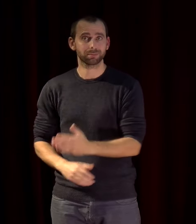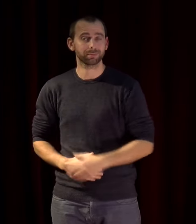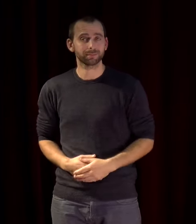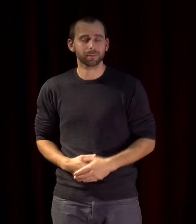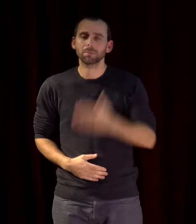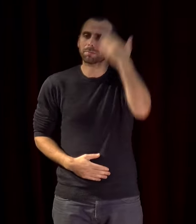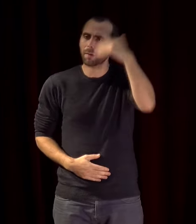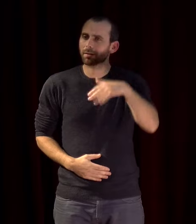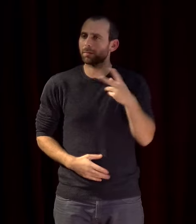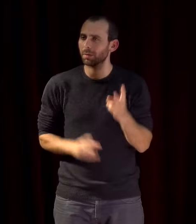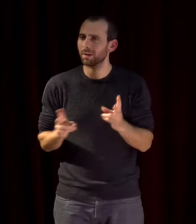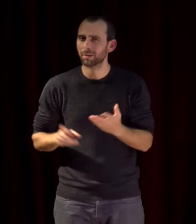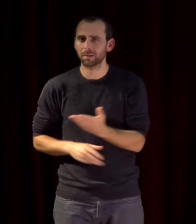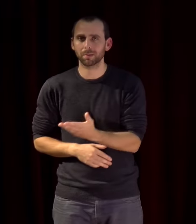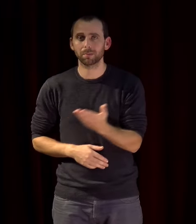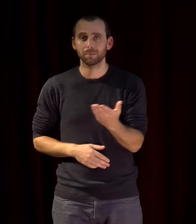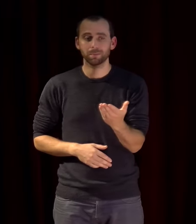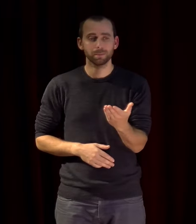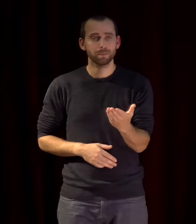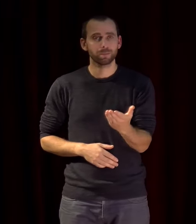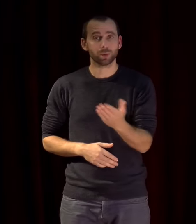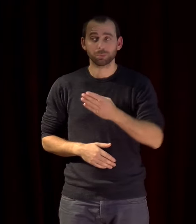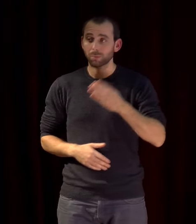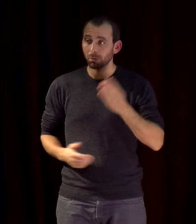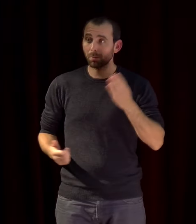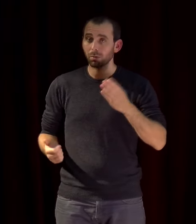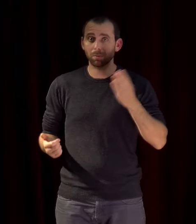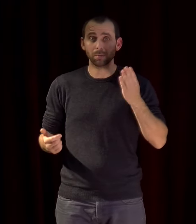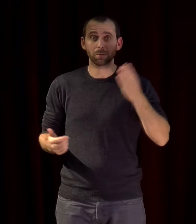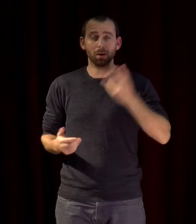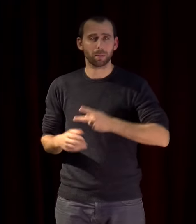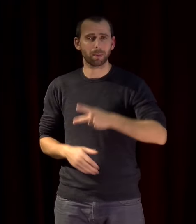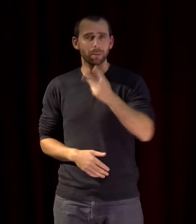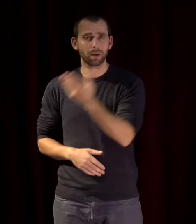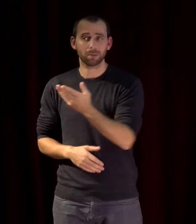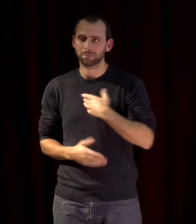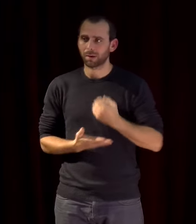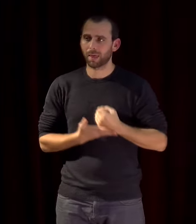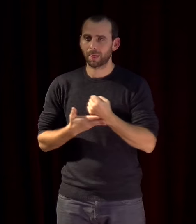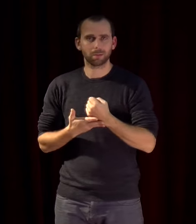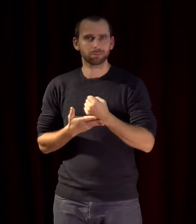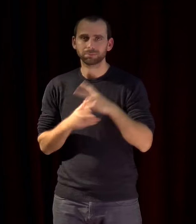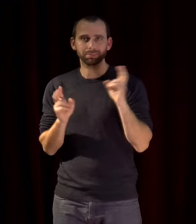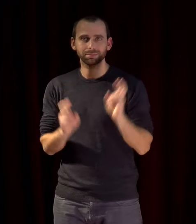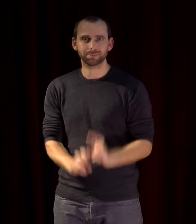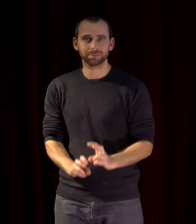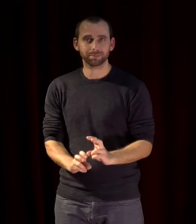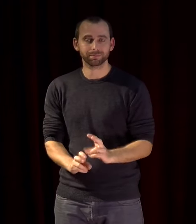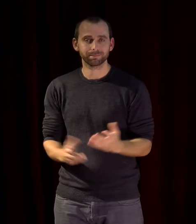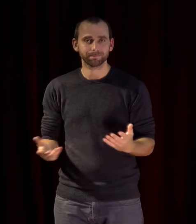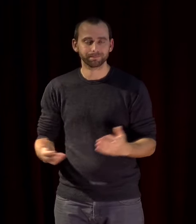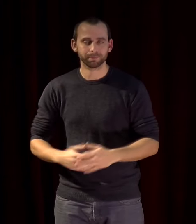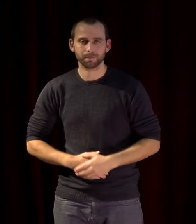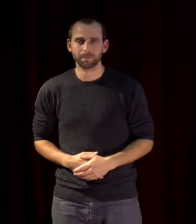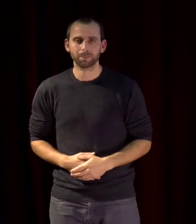diminue au fur et à mesure que grandissent les besoins enfin la troisième crise je vais être rapide là-dessus